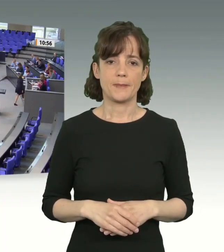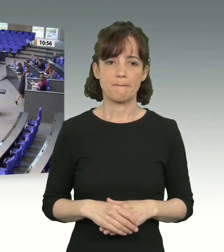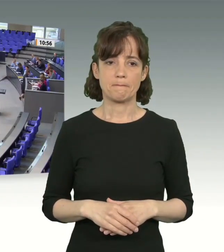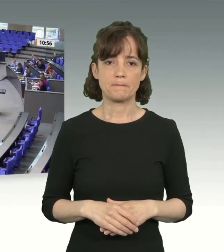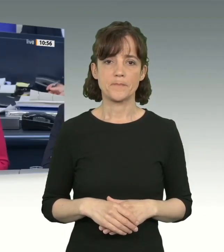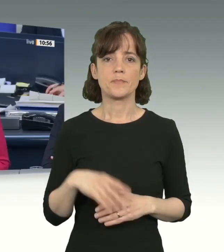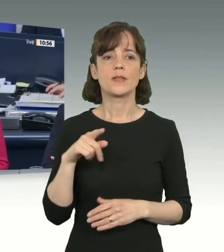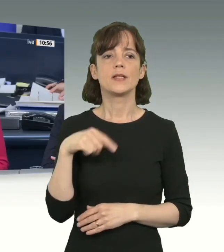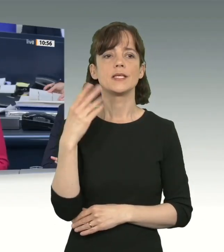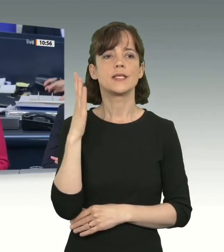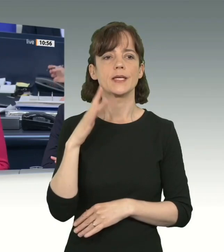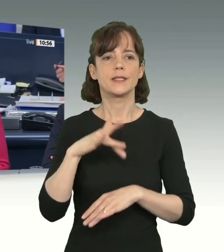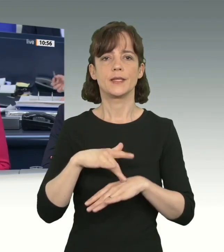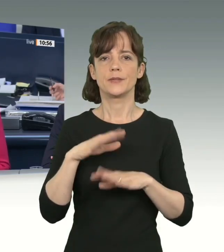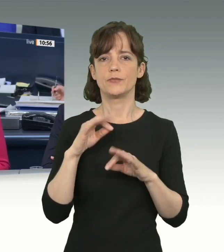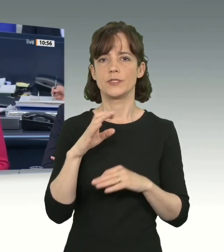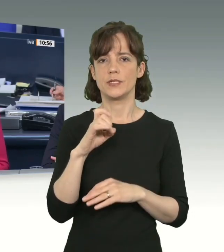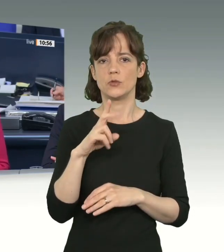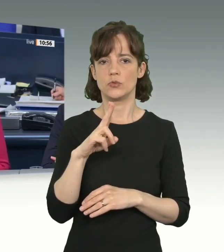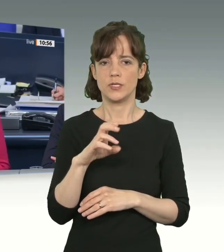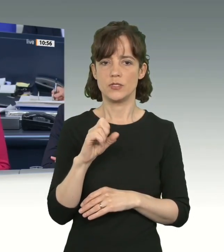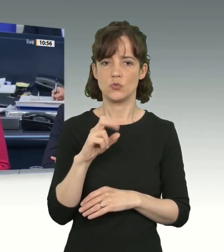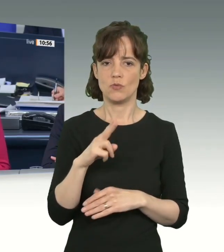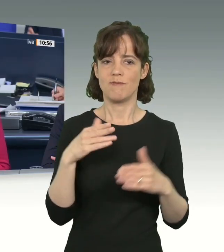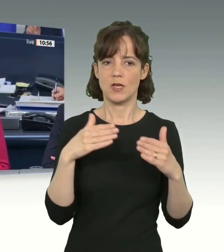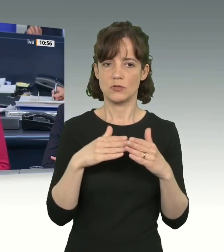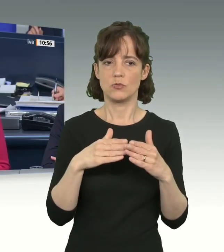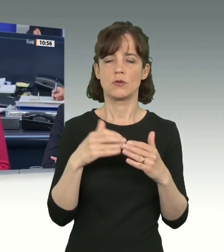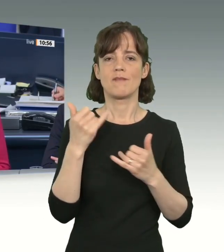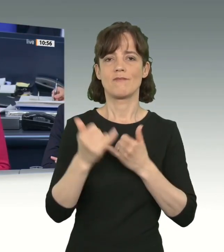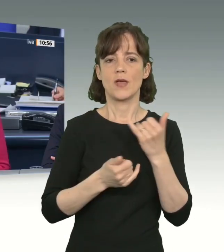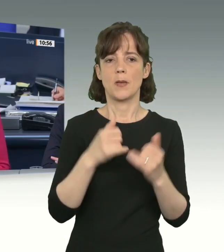Nächste Rednerin für die CDU-CSU-Fraktion Mechthild Wittmann.